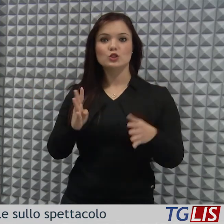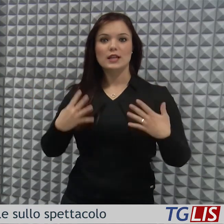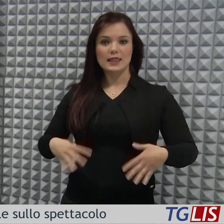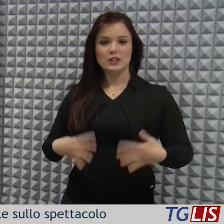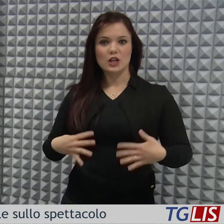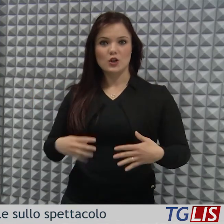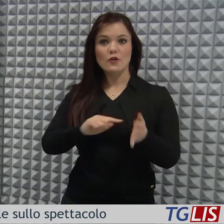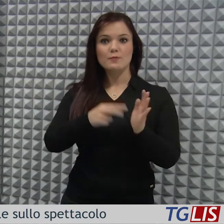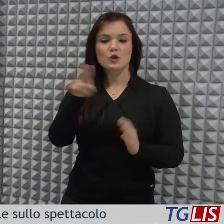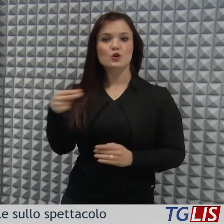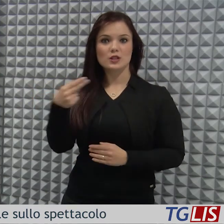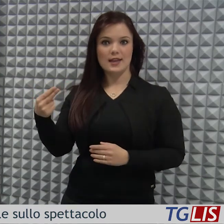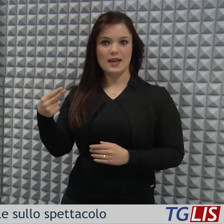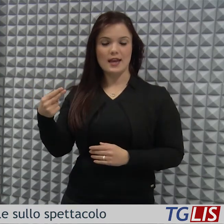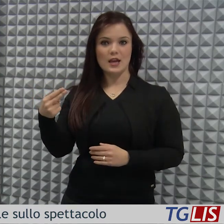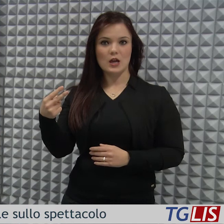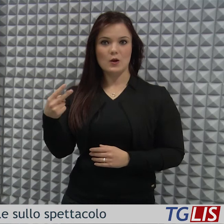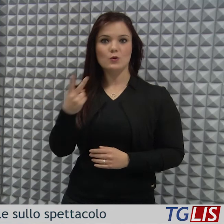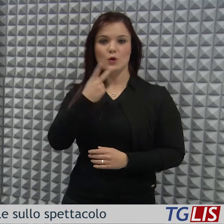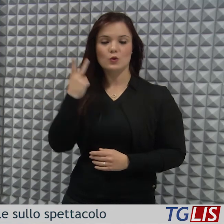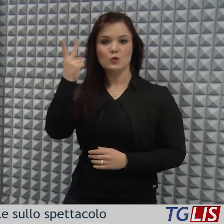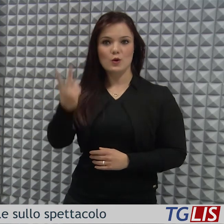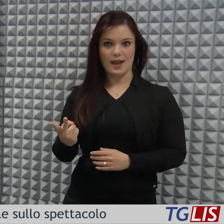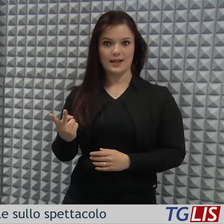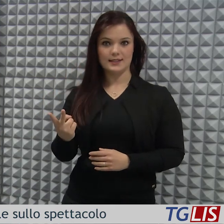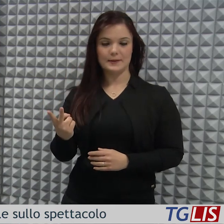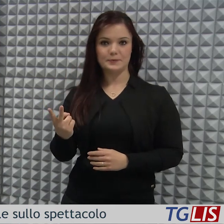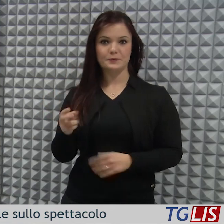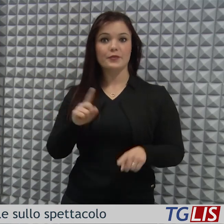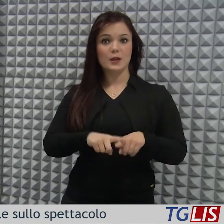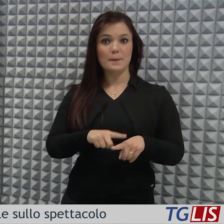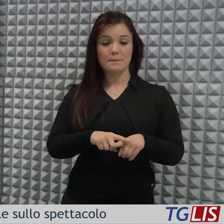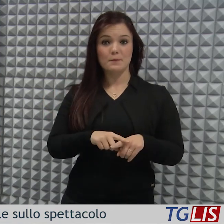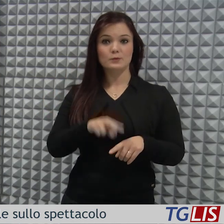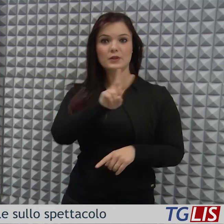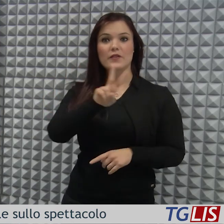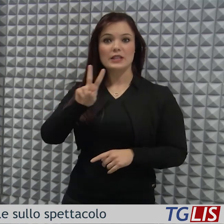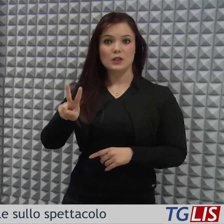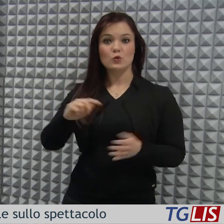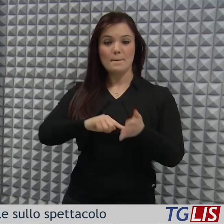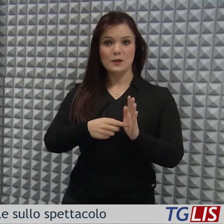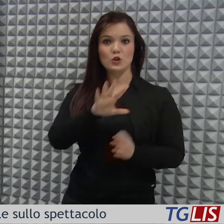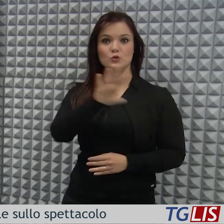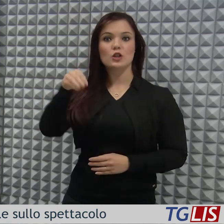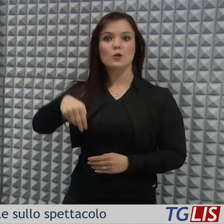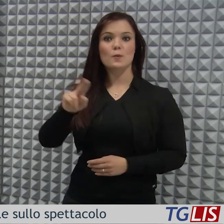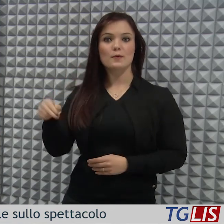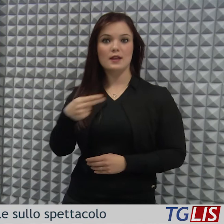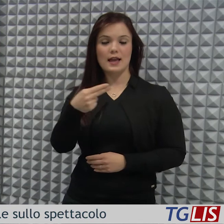19 milioni di euro per i prossimi due anni e di 22,5